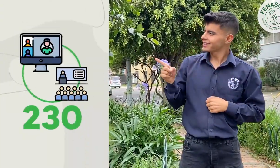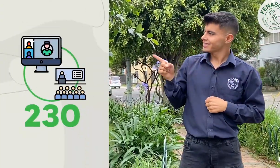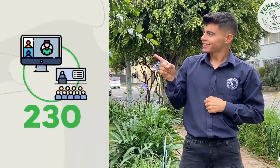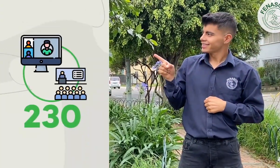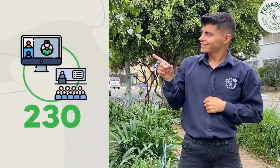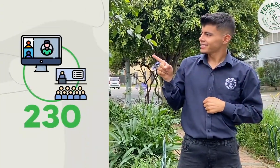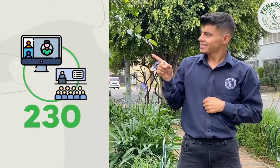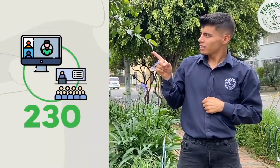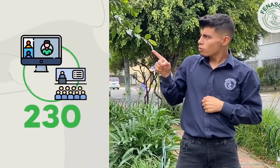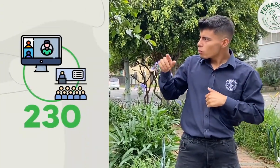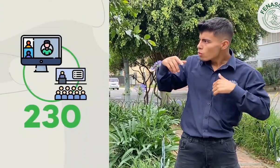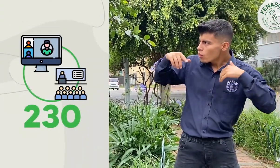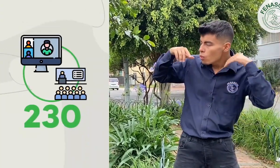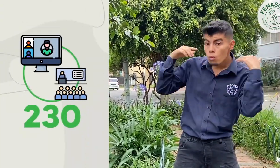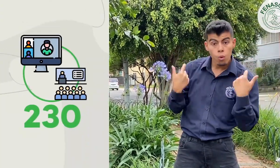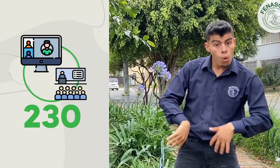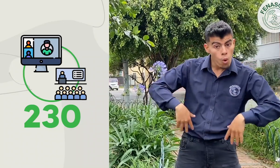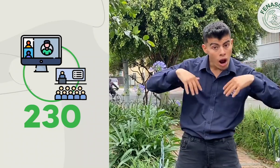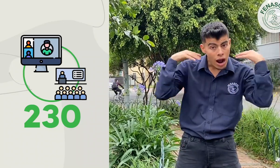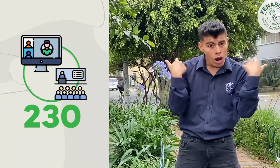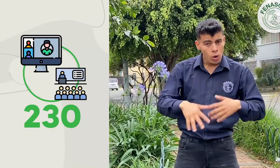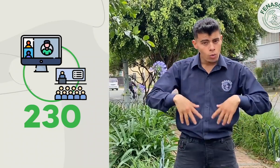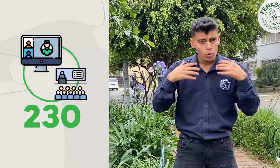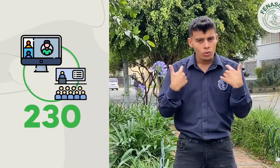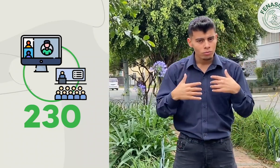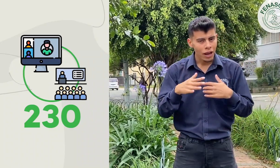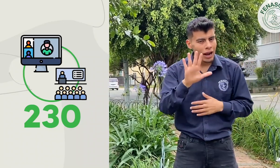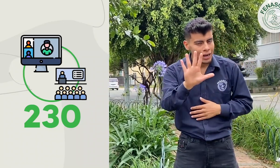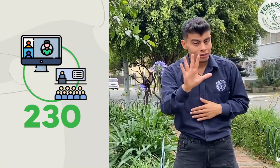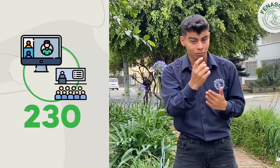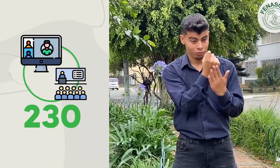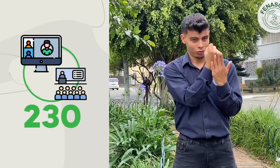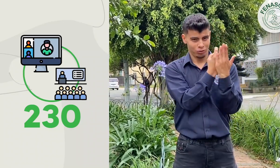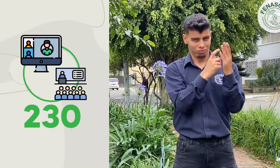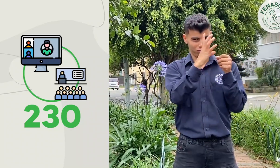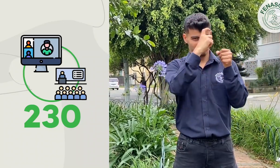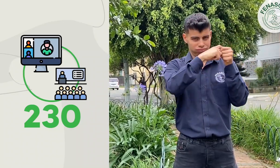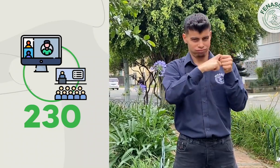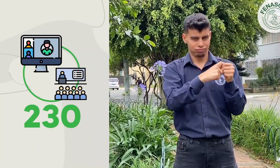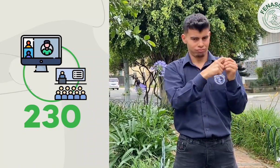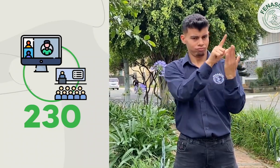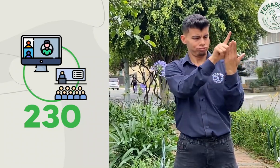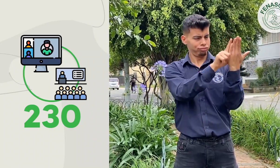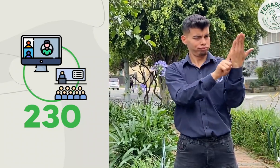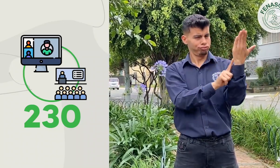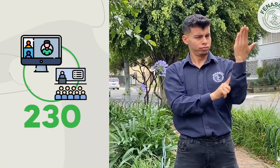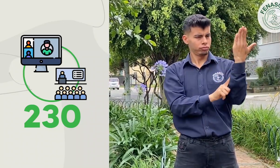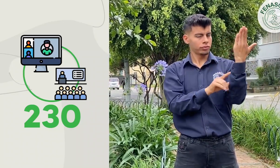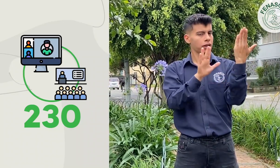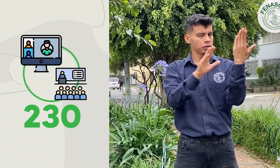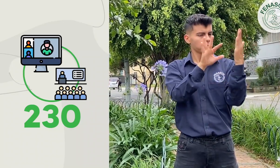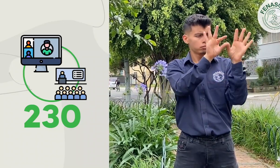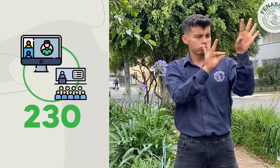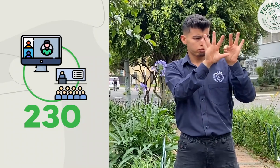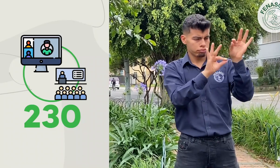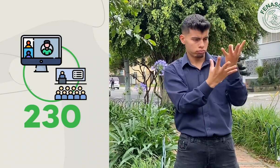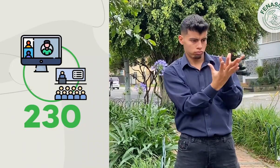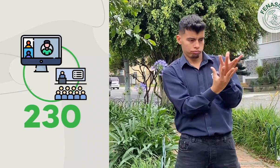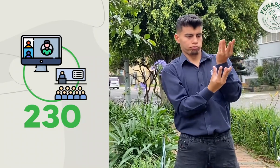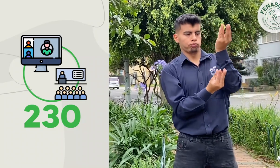230 inscritos. ¡Wow! Y la lista de inscritos está dividida en dos grupos. Los